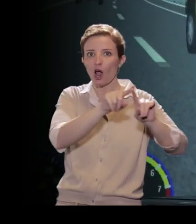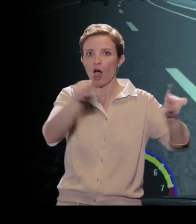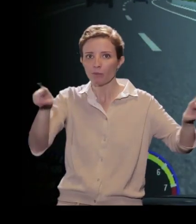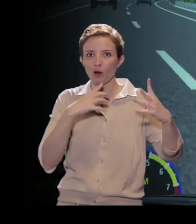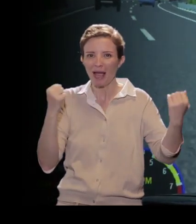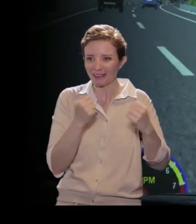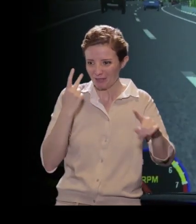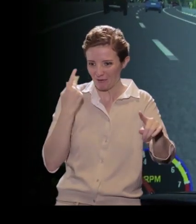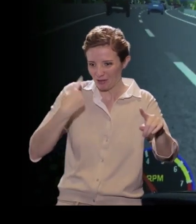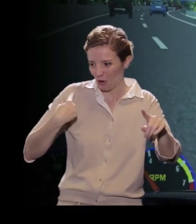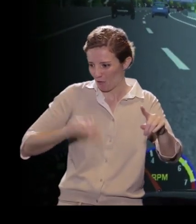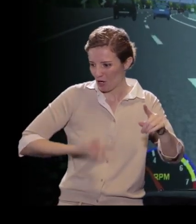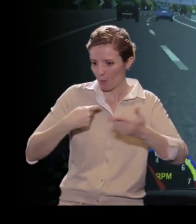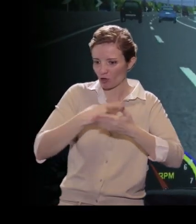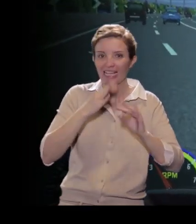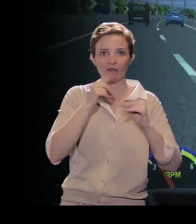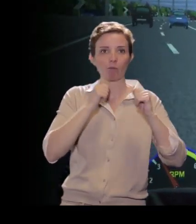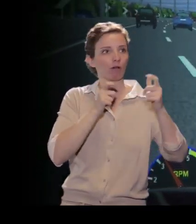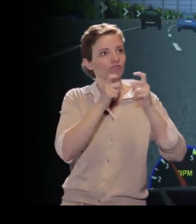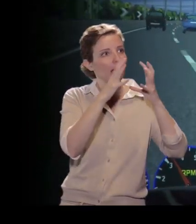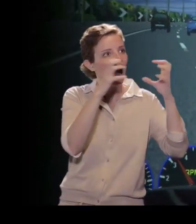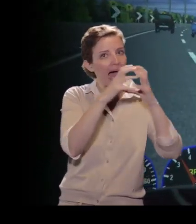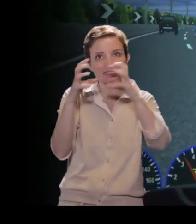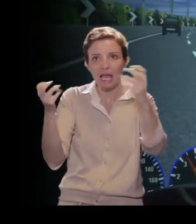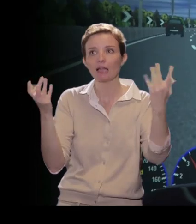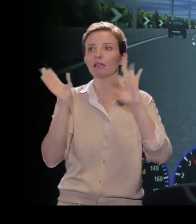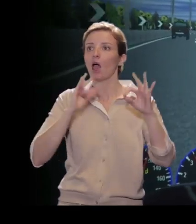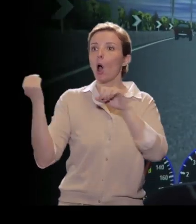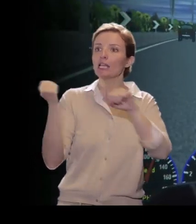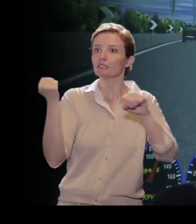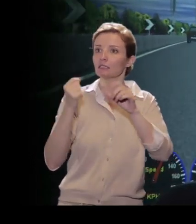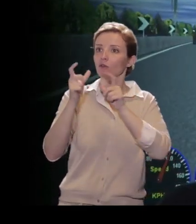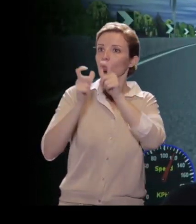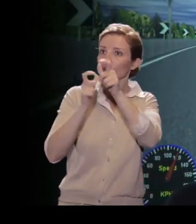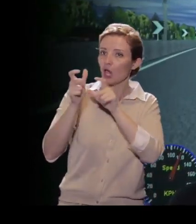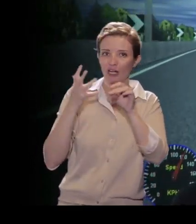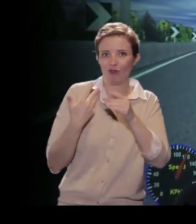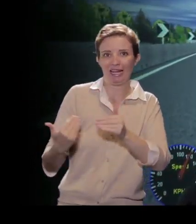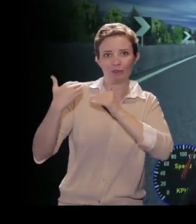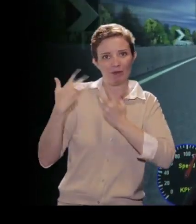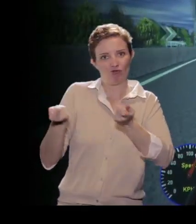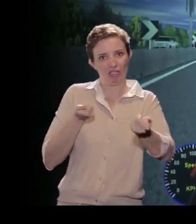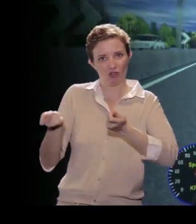visto finora, quindi con le aziende, le istituzioni che hanno responsabilità al riguardo. Le attività vengono anche